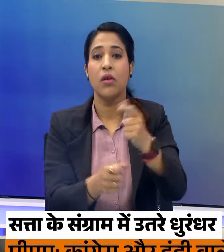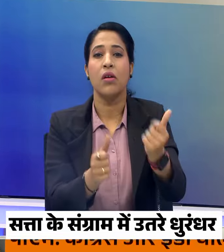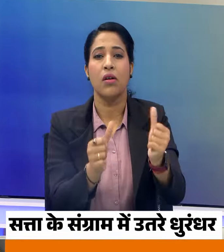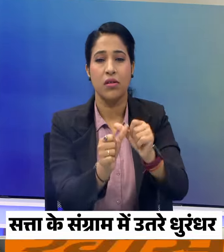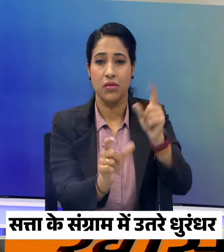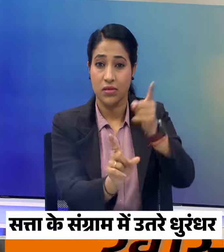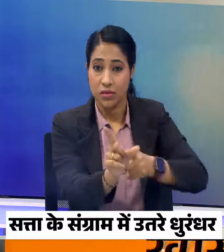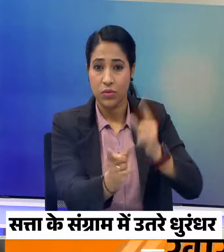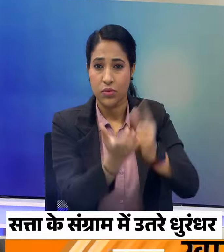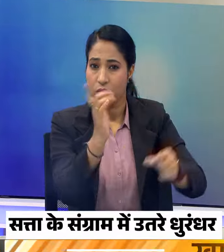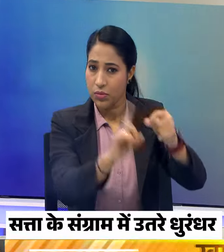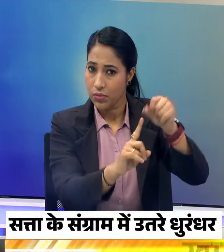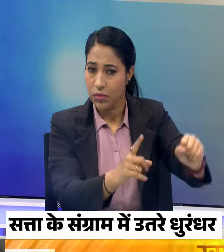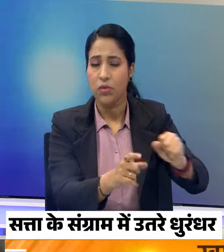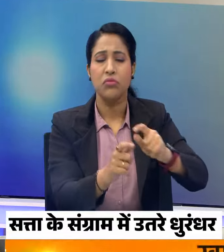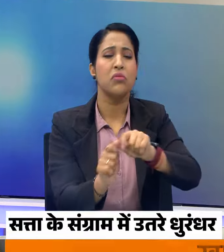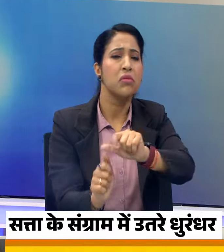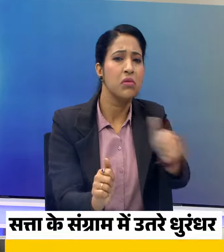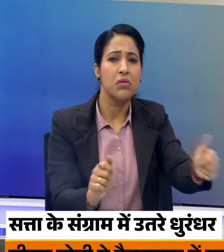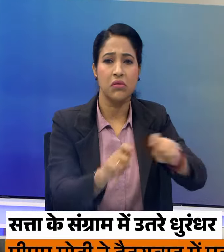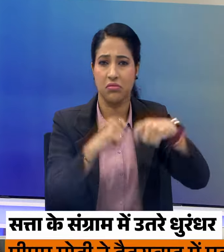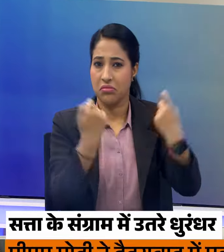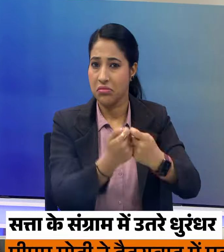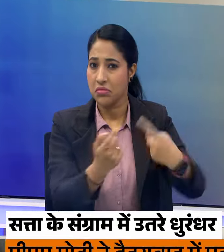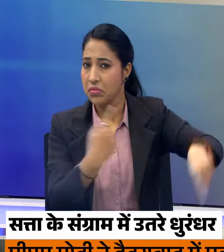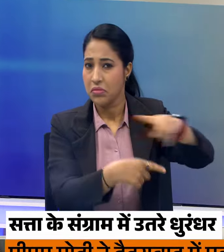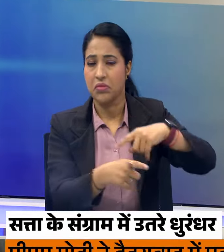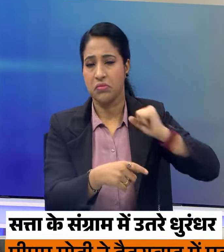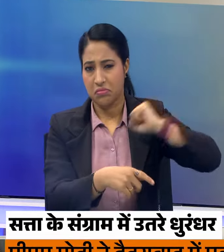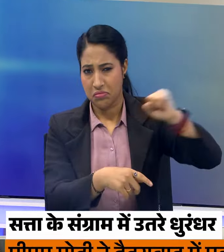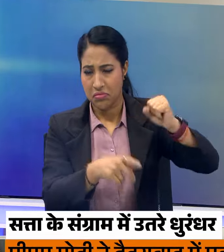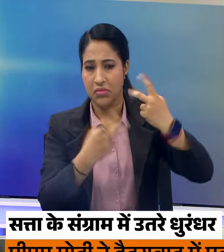बाकी दल के नेता भी लगाएंगे पूरा जोर